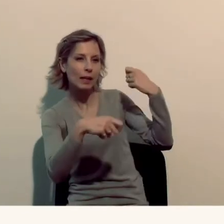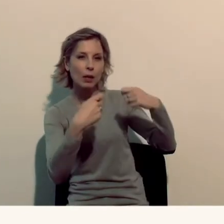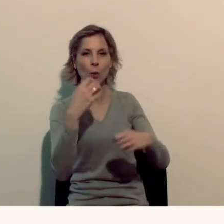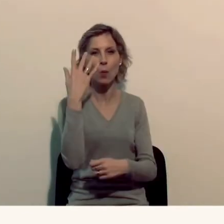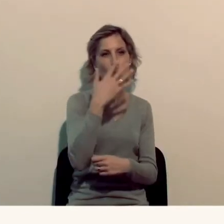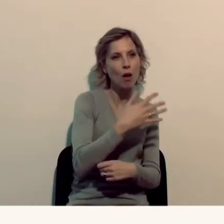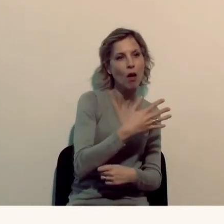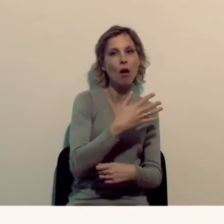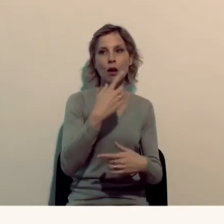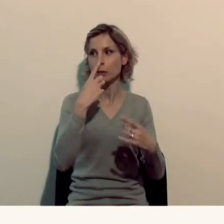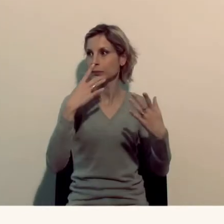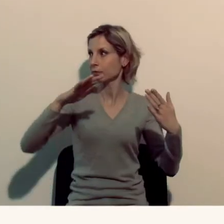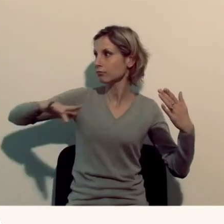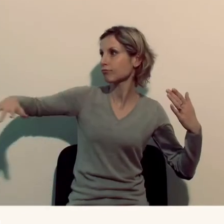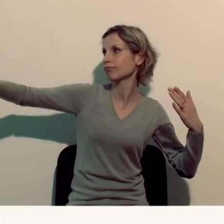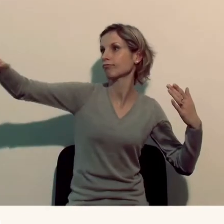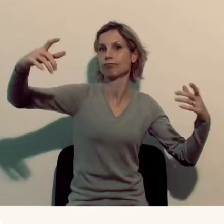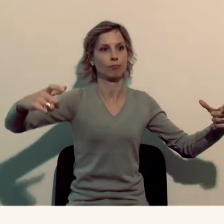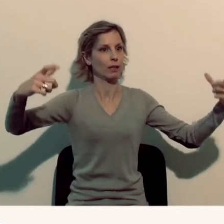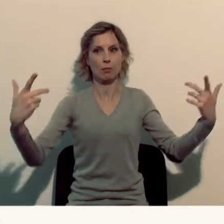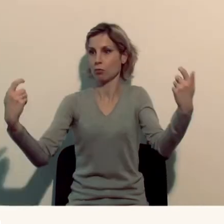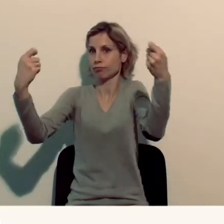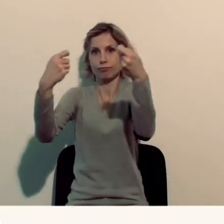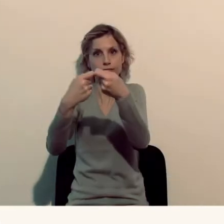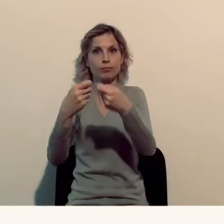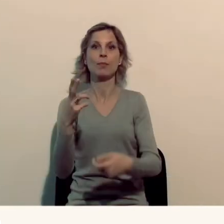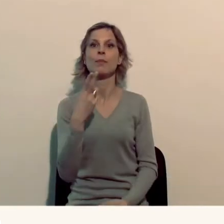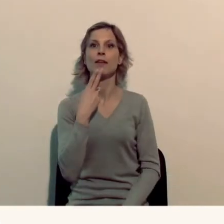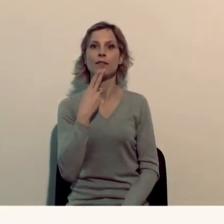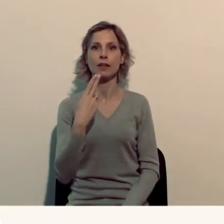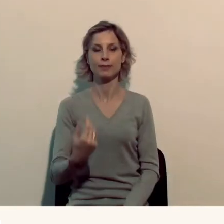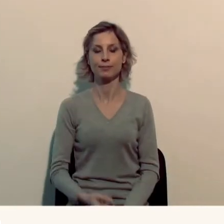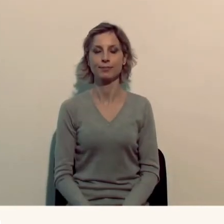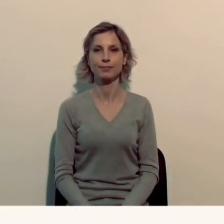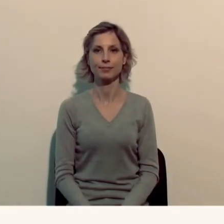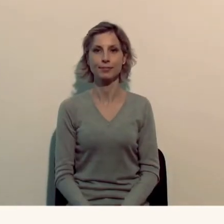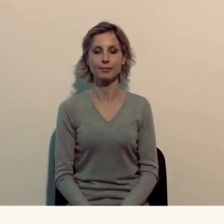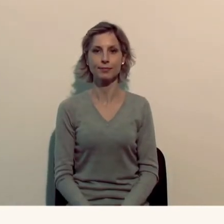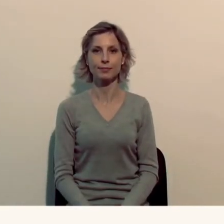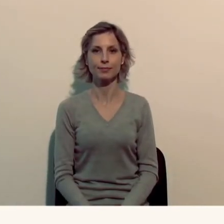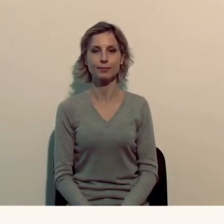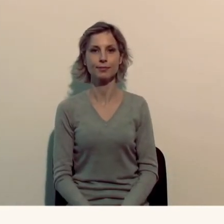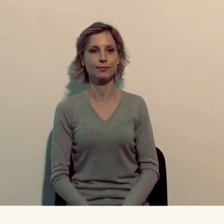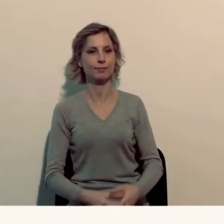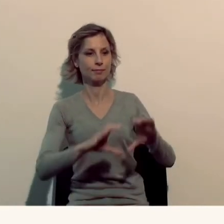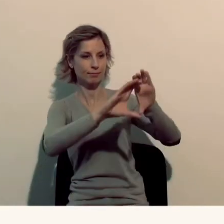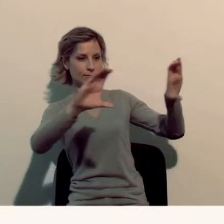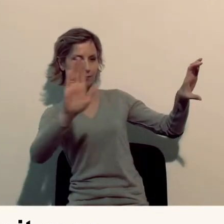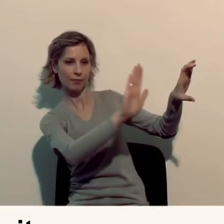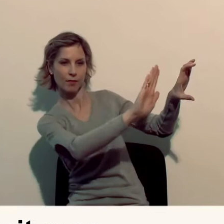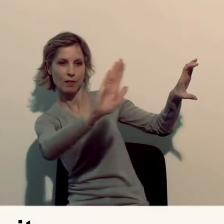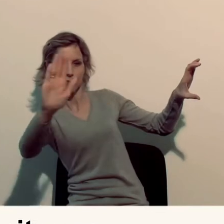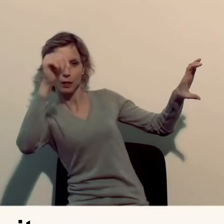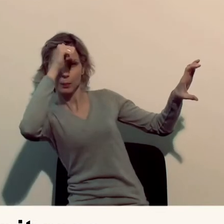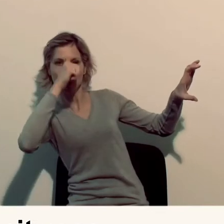Les matériaux et coloris choisis intègrent le bâtiment dans son environnement extérieur. La façade du musée rappelle